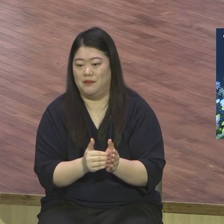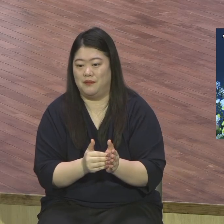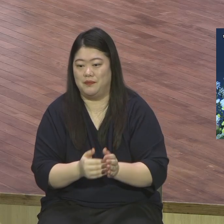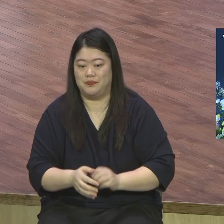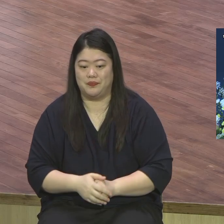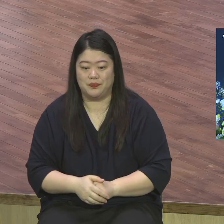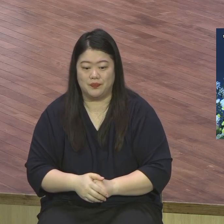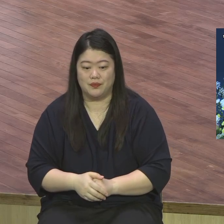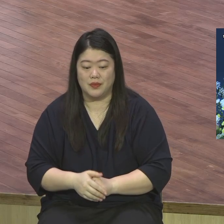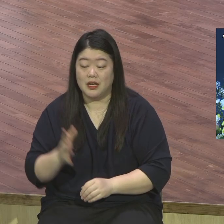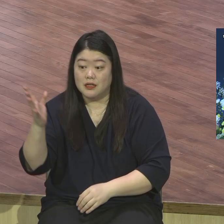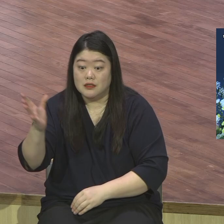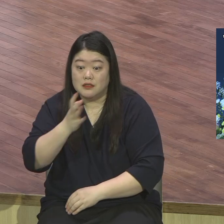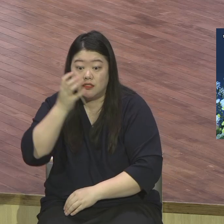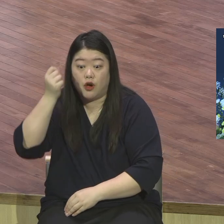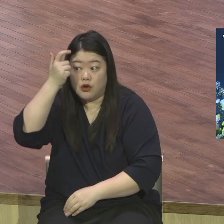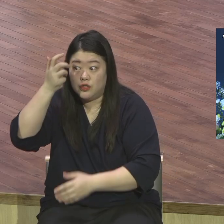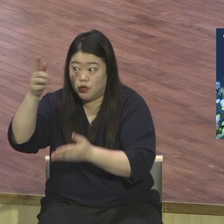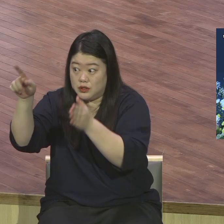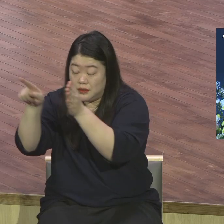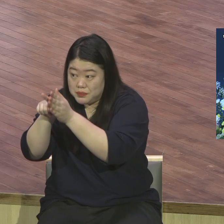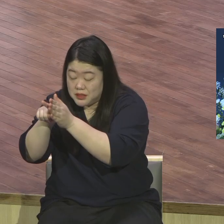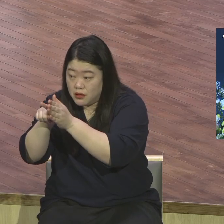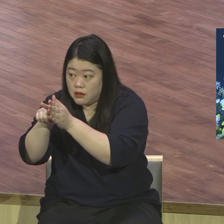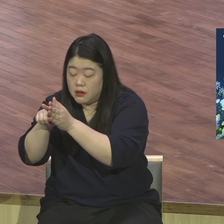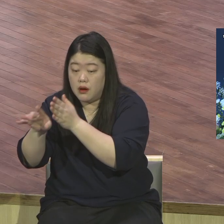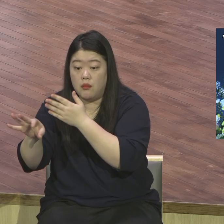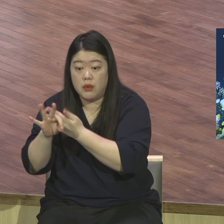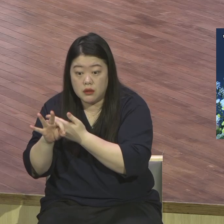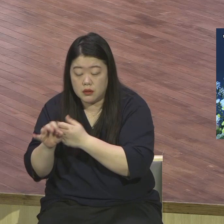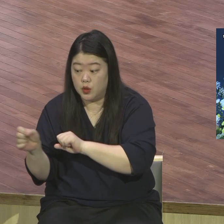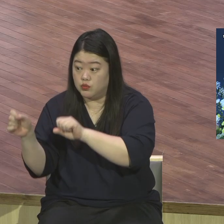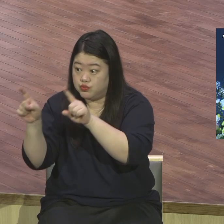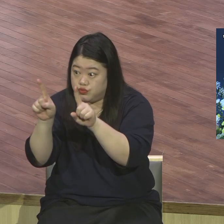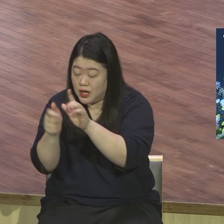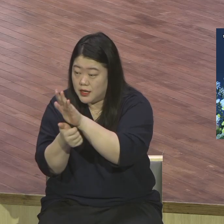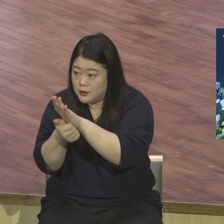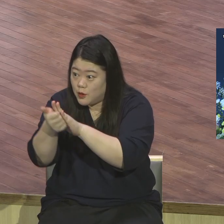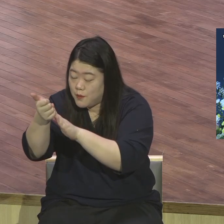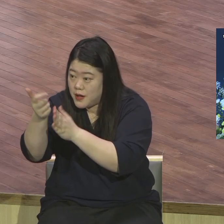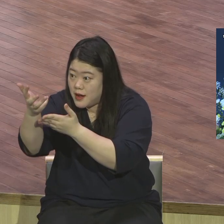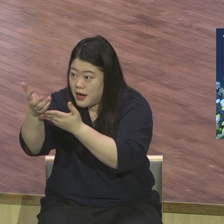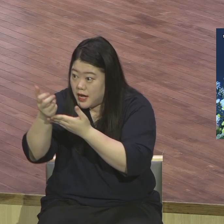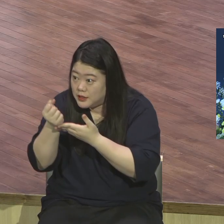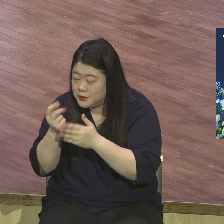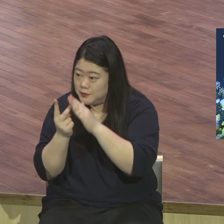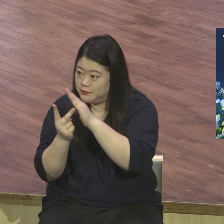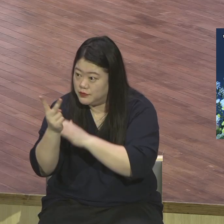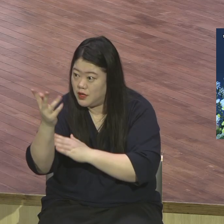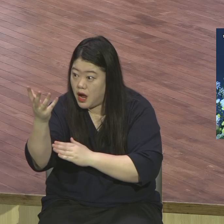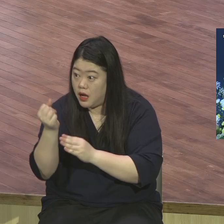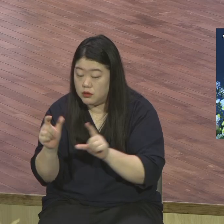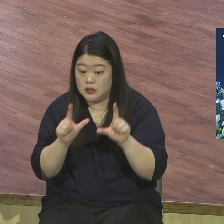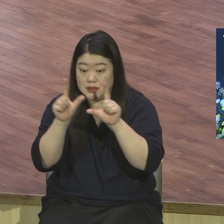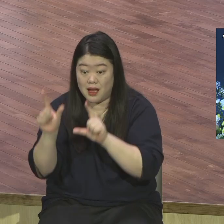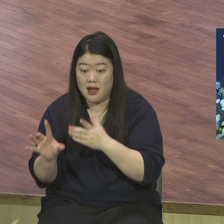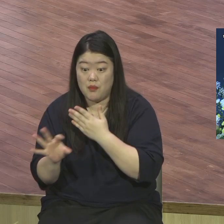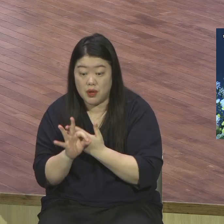주신다니까요 우리가 부활소망 가지고 새로운 도전하는 삶을 살 수 있게 하기 위해서 새롭게 해